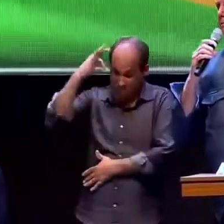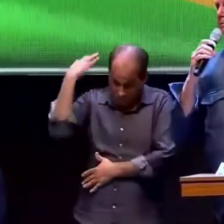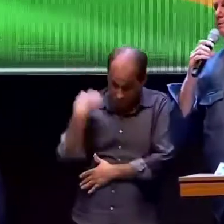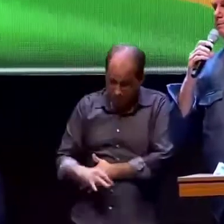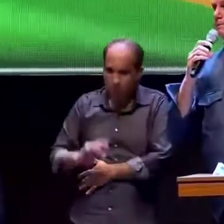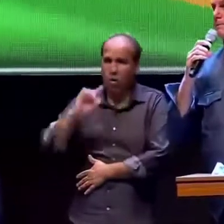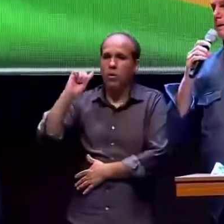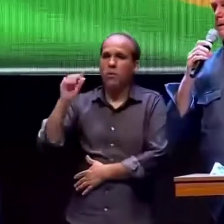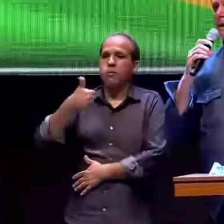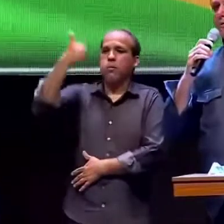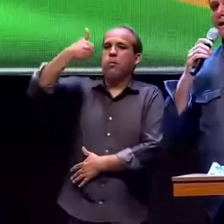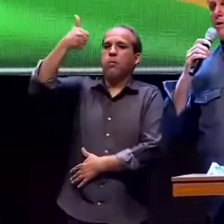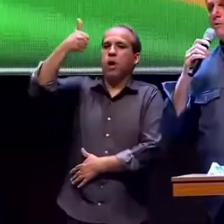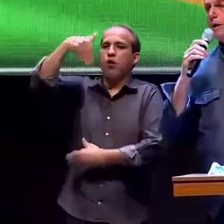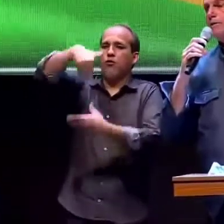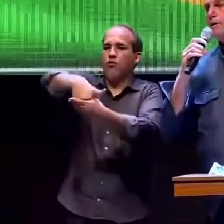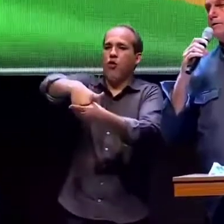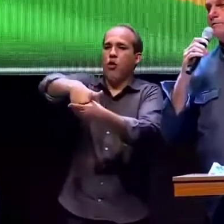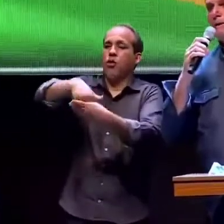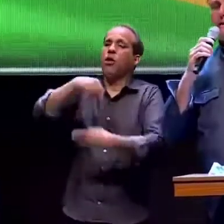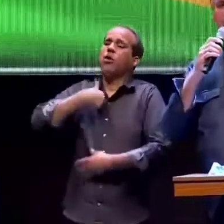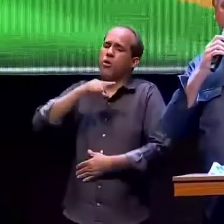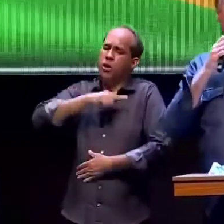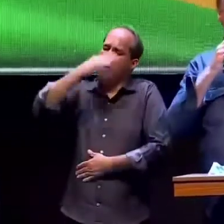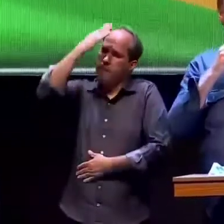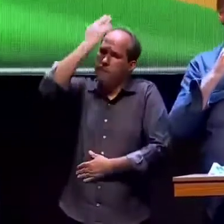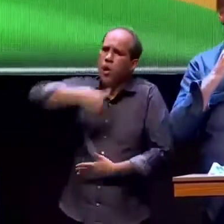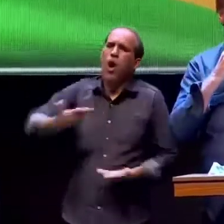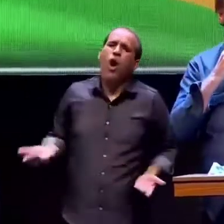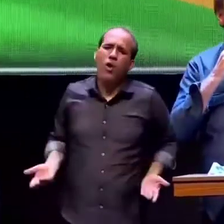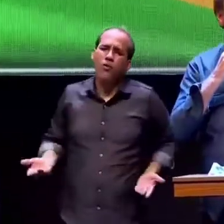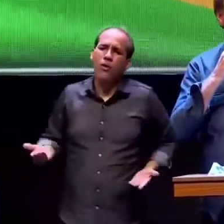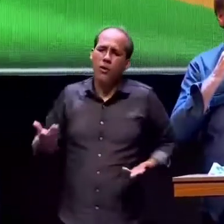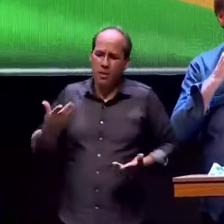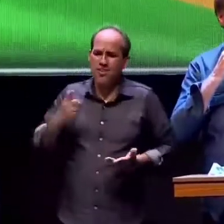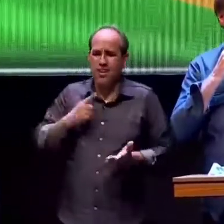turno eu tenho provas materiais disso